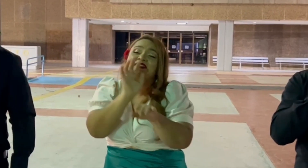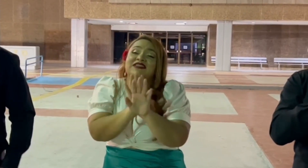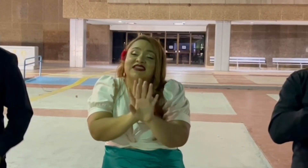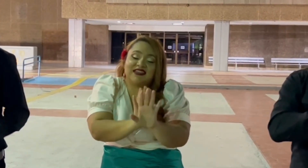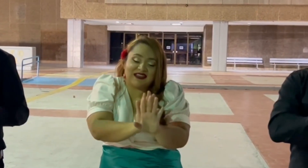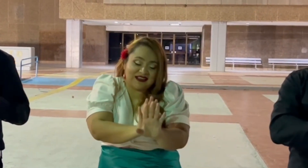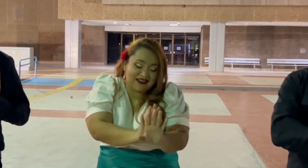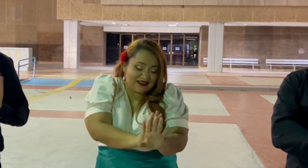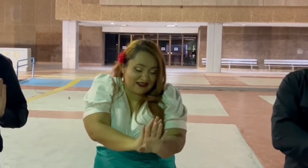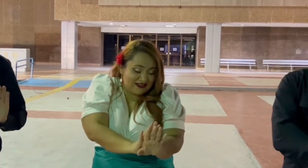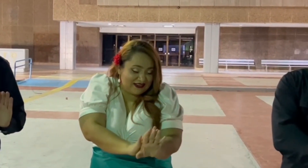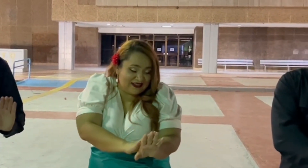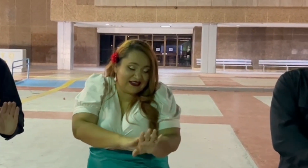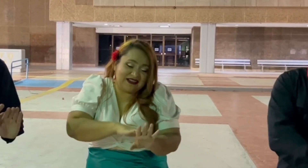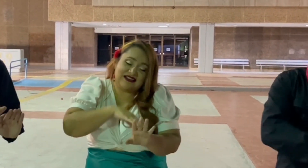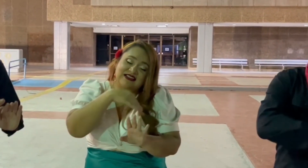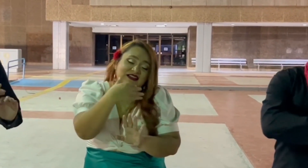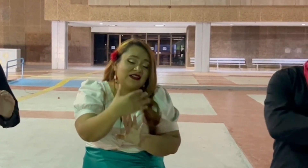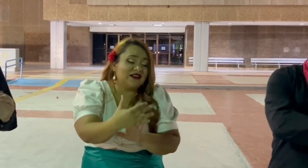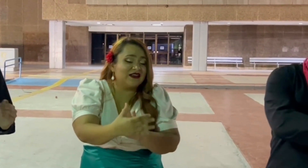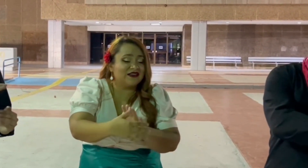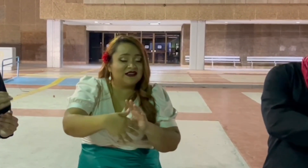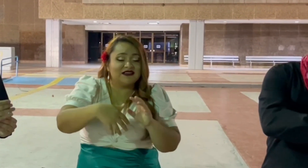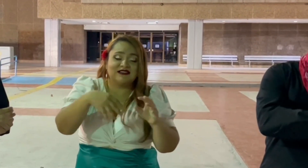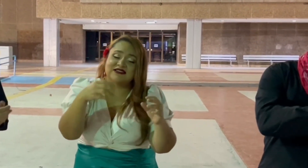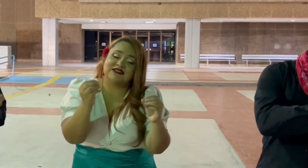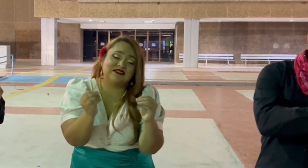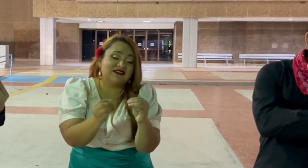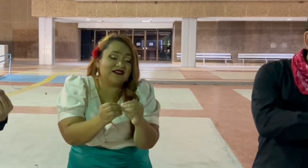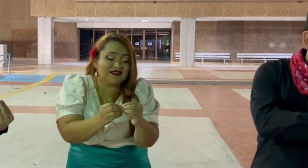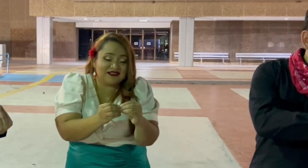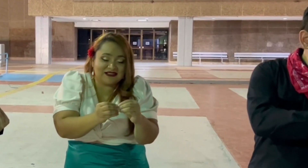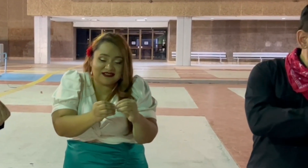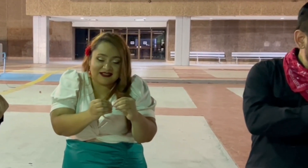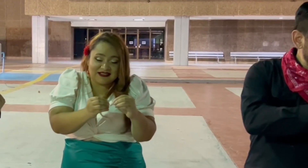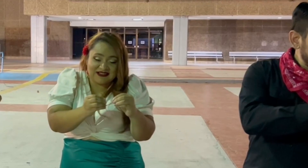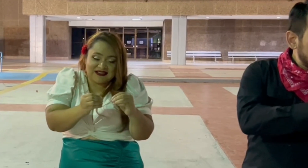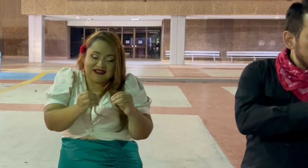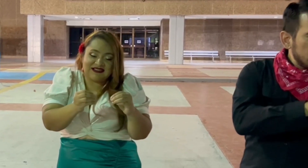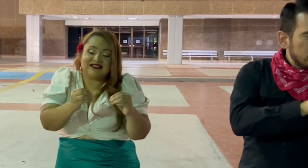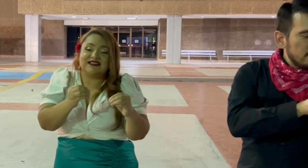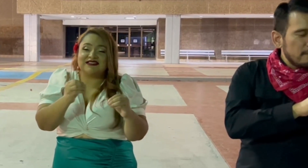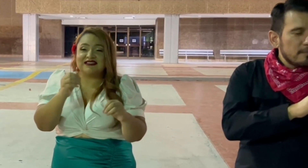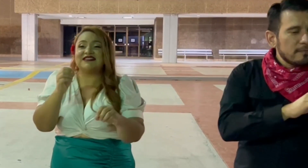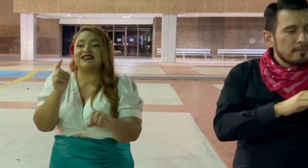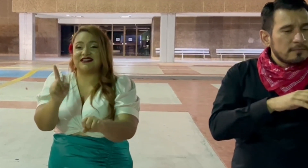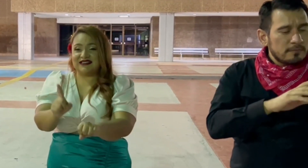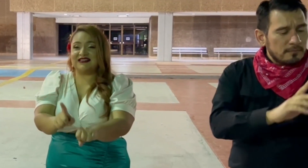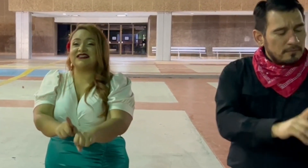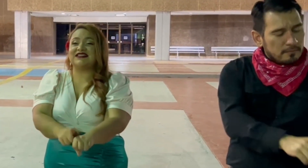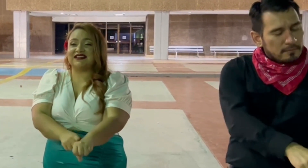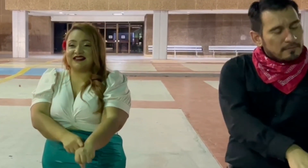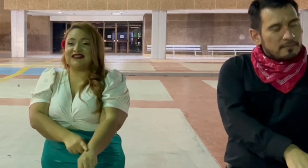con mis brazos Y así pasaron muchas,